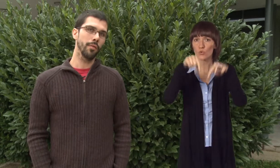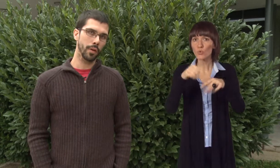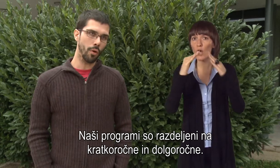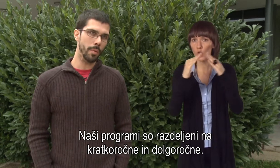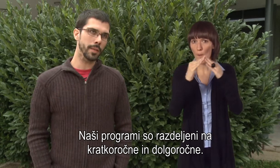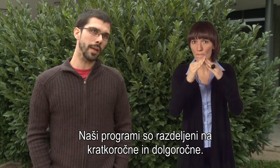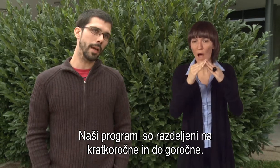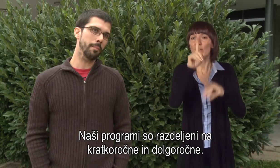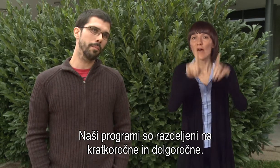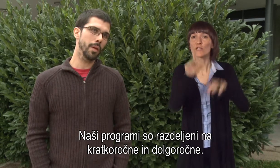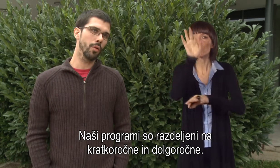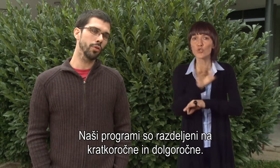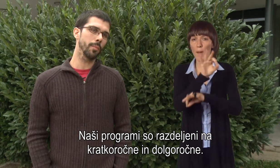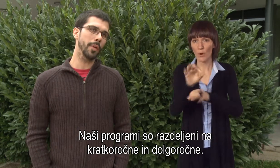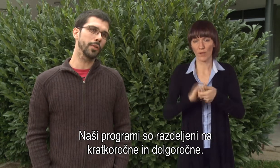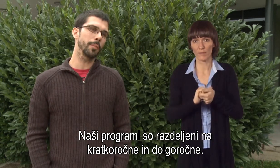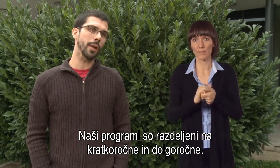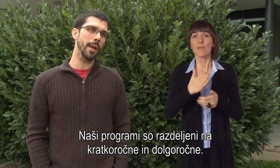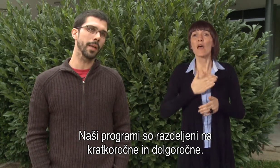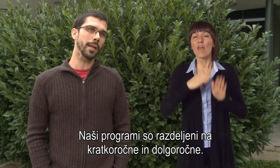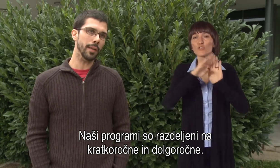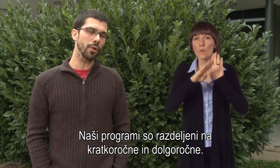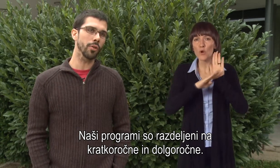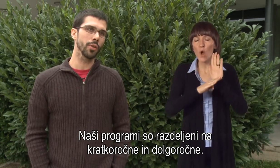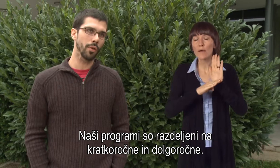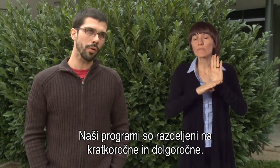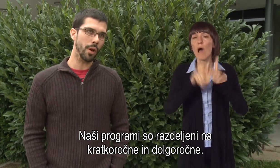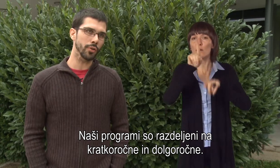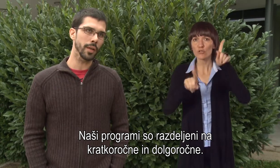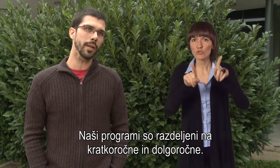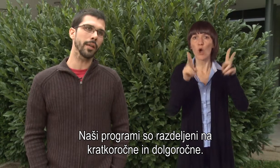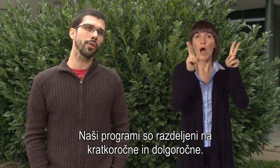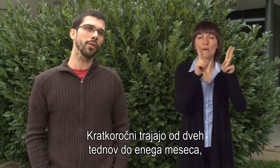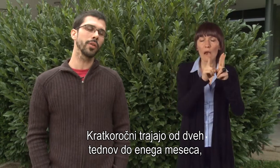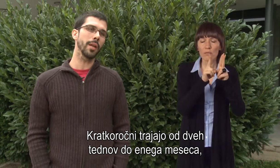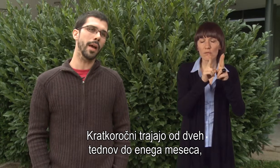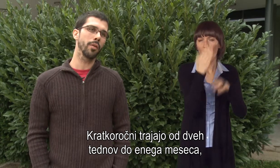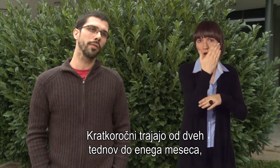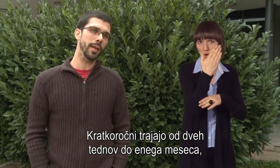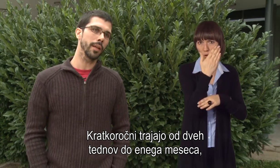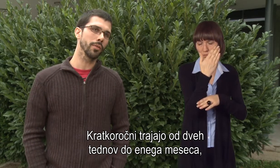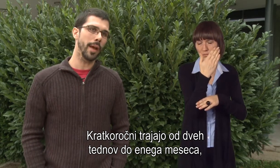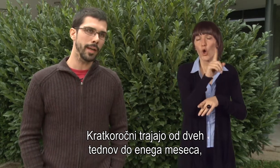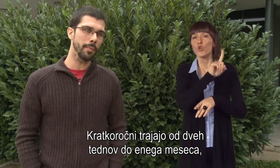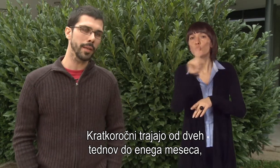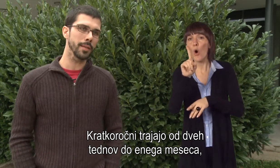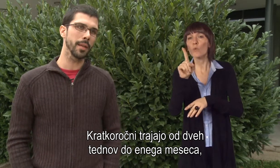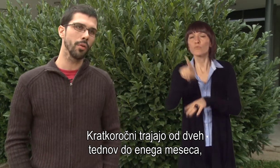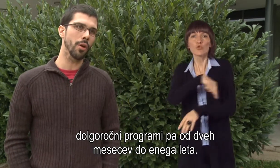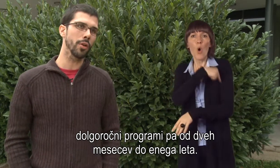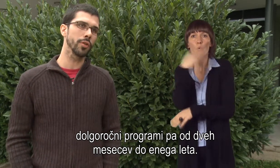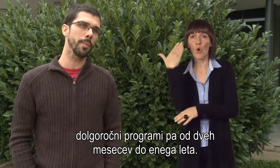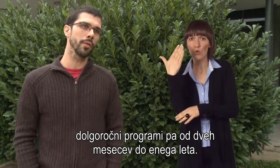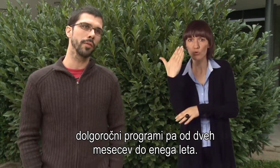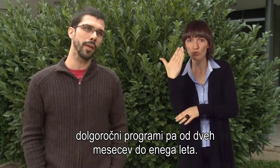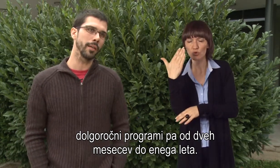V grobom se ločijo naši programi na kratkoročne in dolgoročne. Kratkoročni trajajo od dveh tednov do enega meseca,